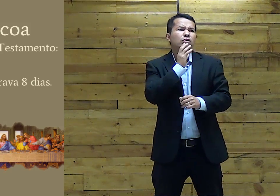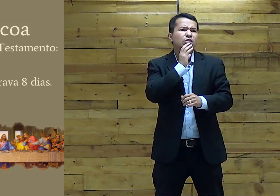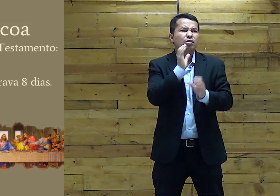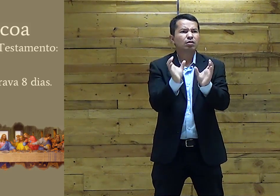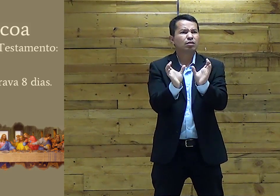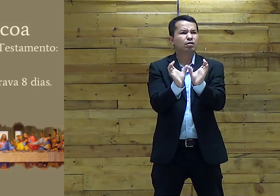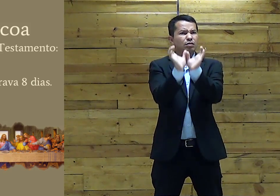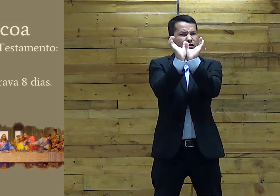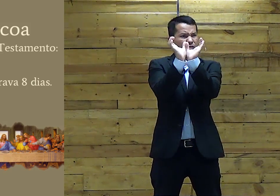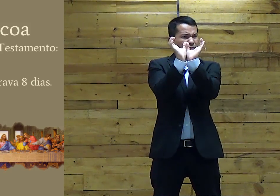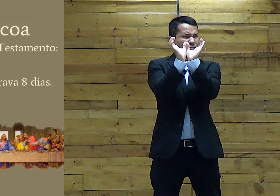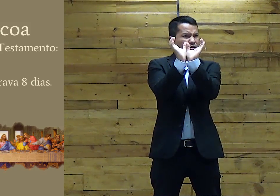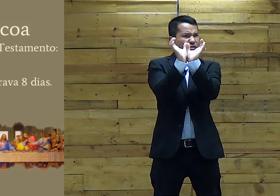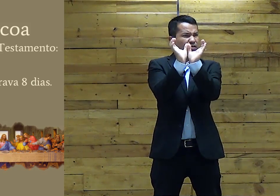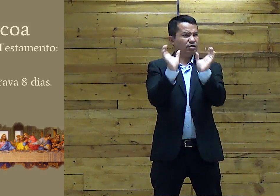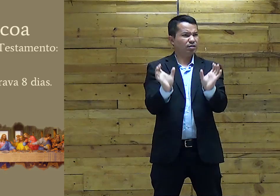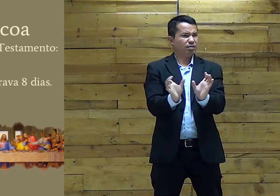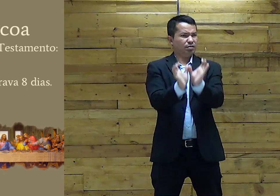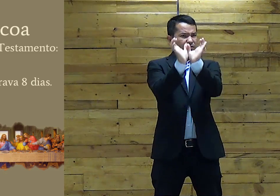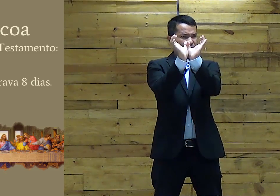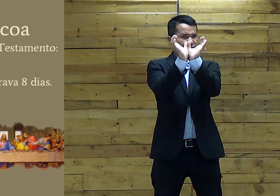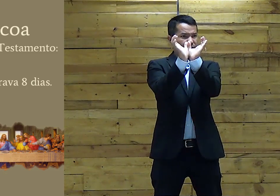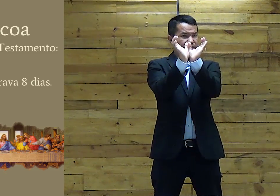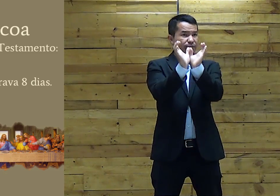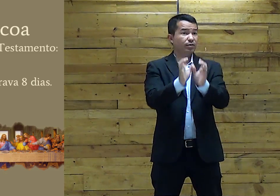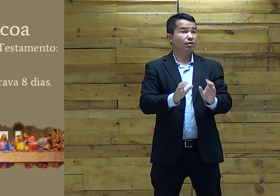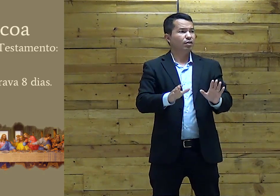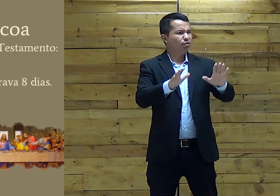Você conhece Ceia Ceia